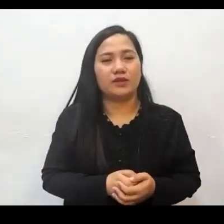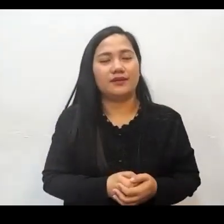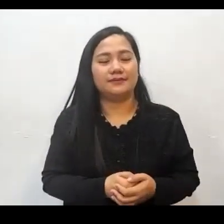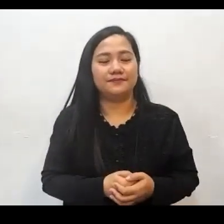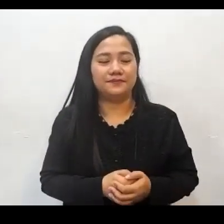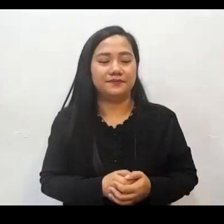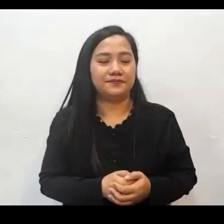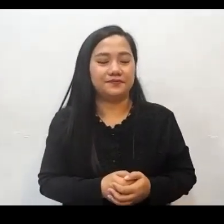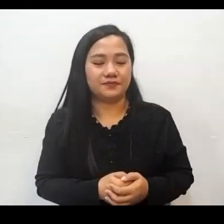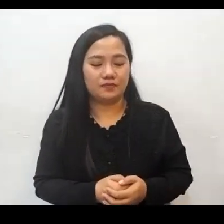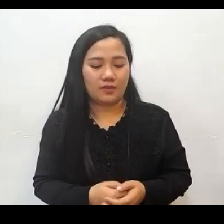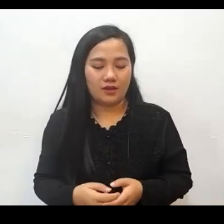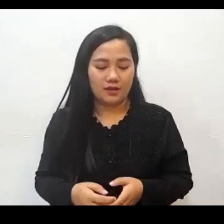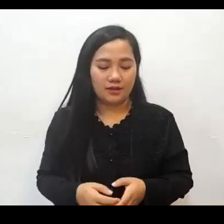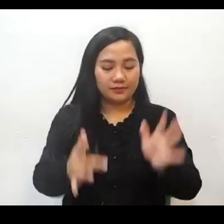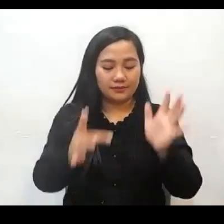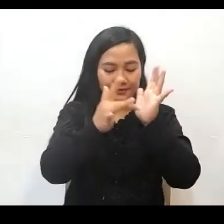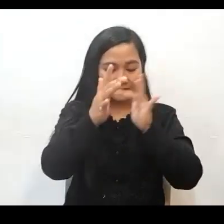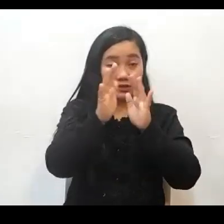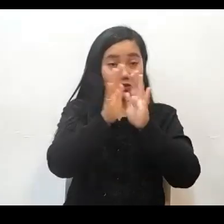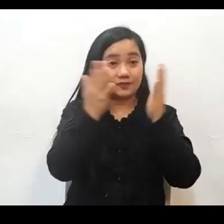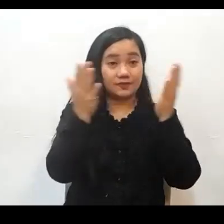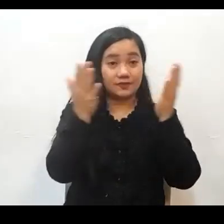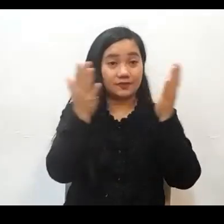sa Isaías po, kapitulo 6, versikulo 8.